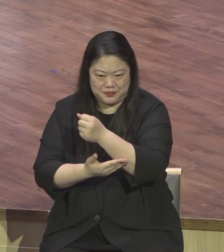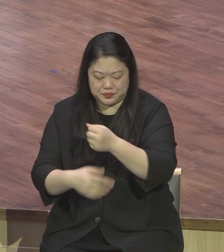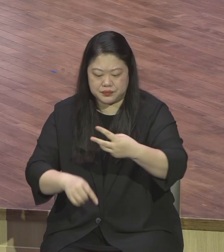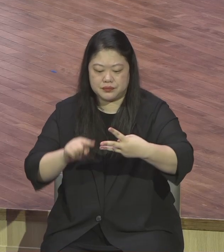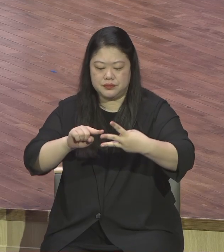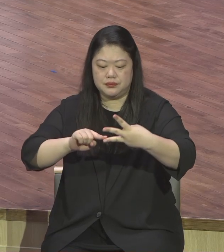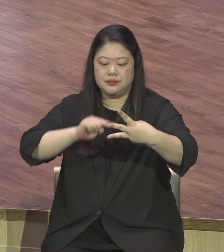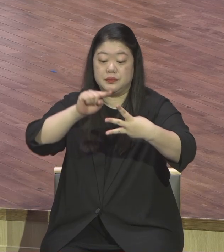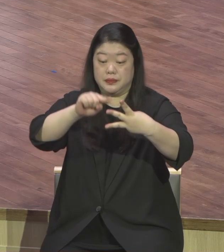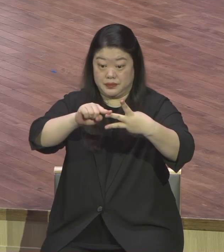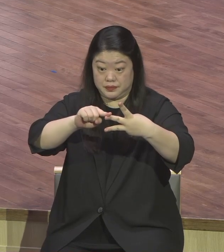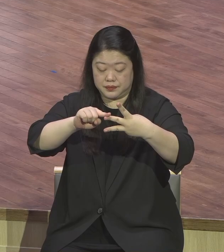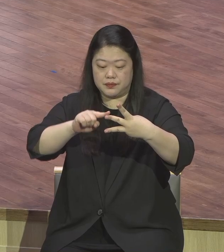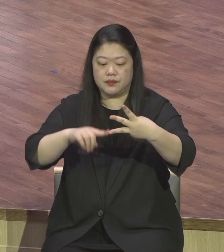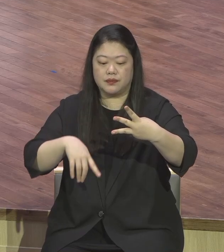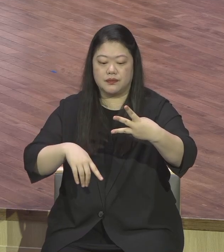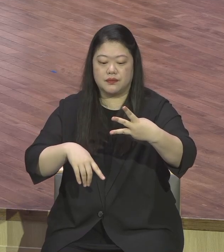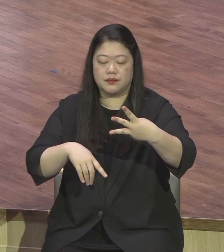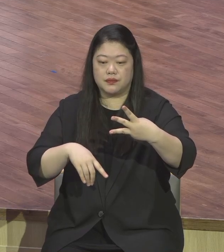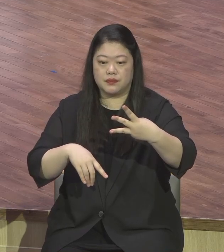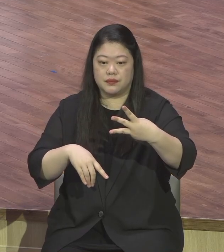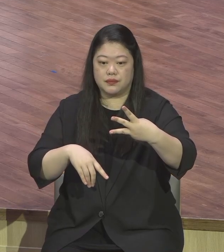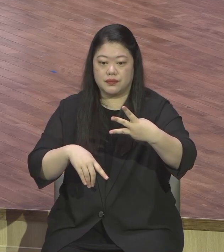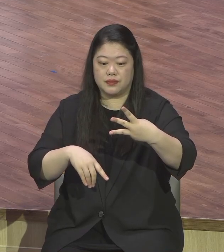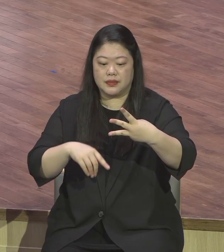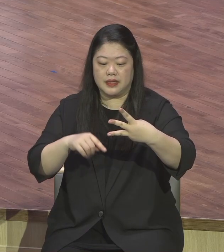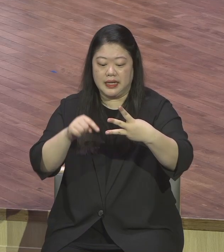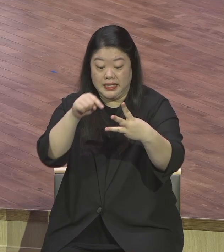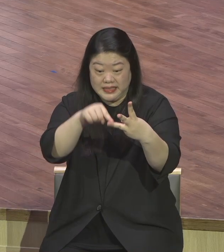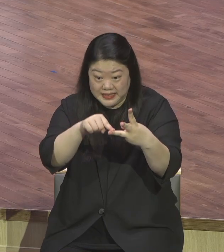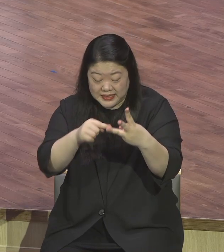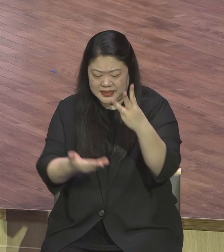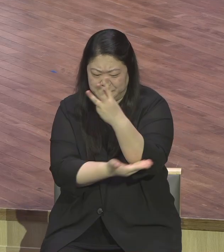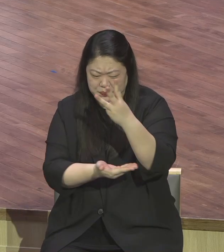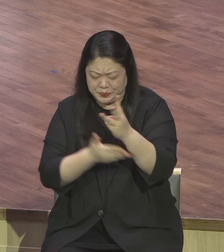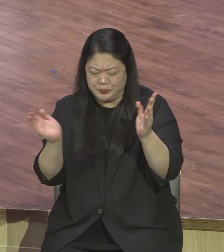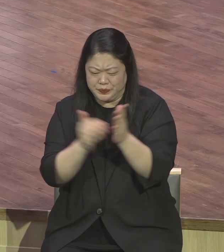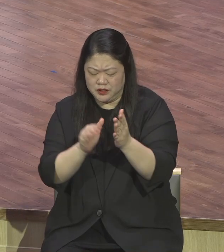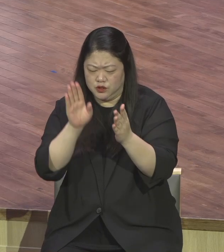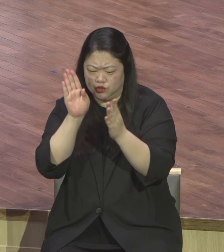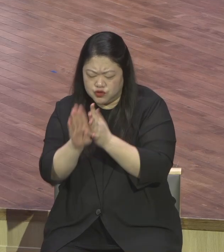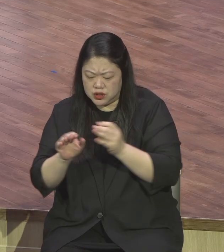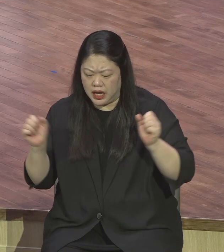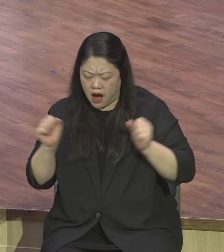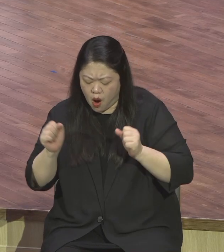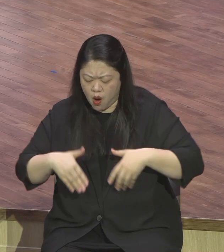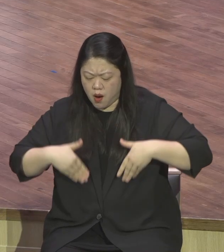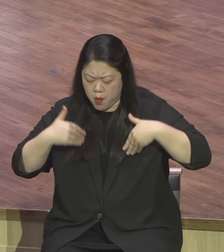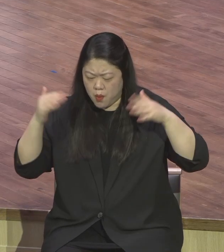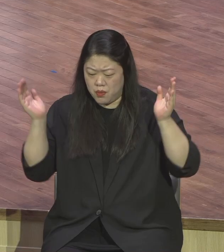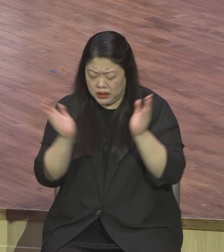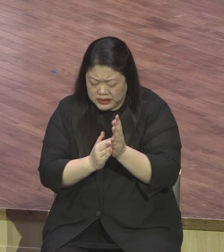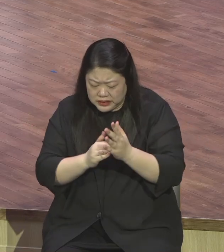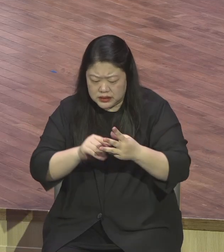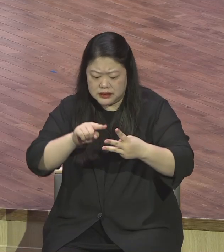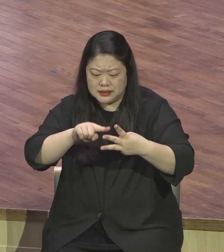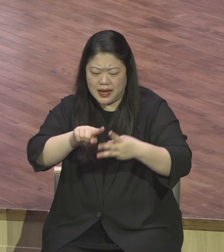후에 하나님께 올해 첫 열매다. 그래서 하나님 앞에 감사를